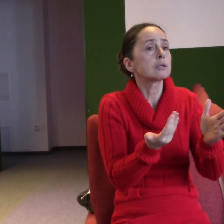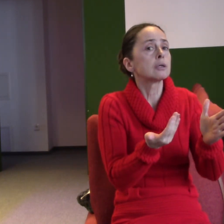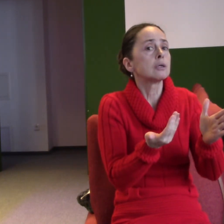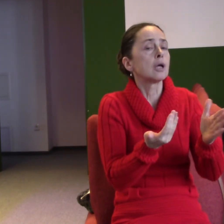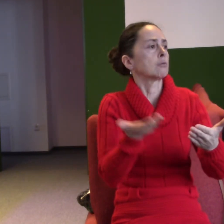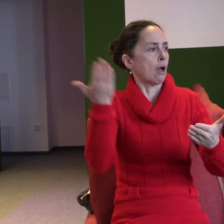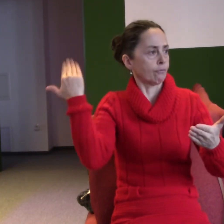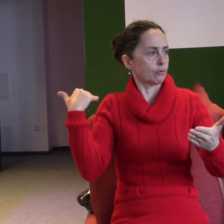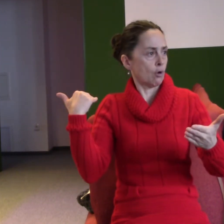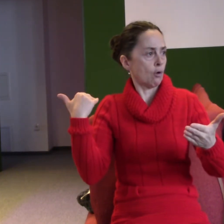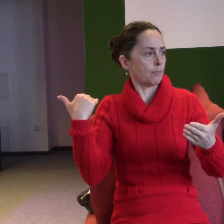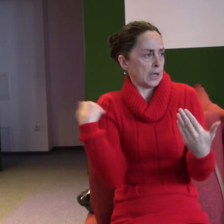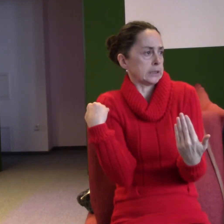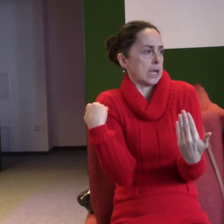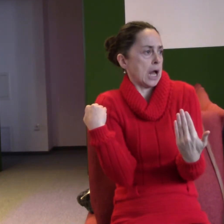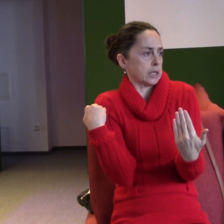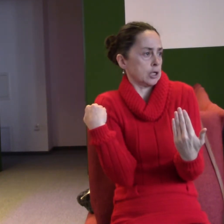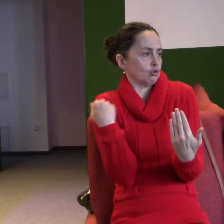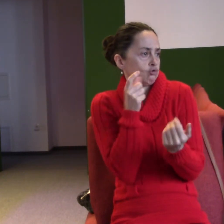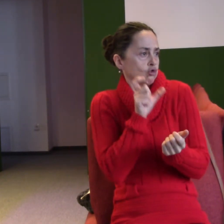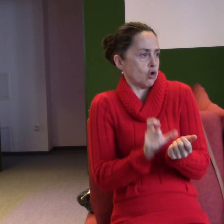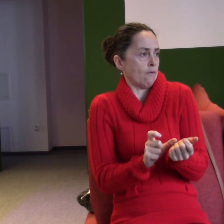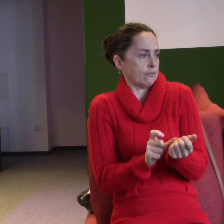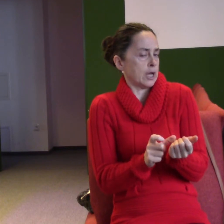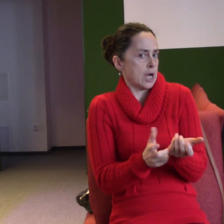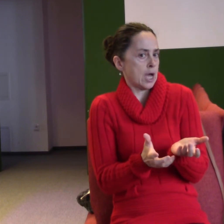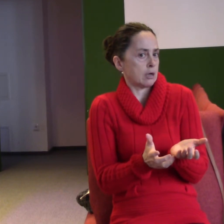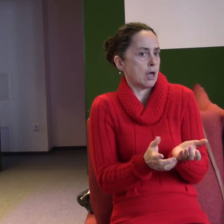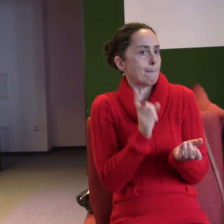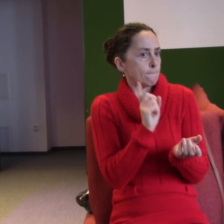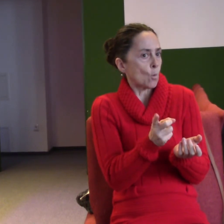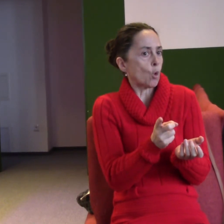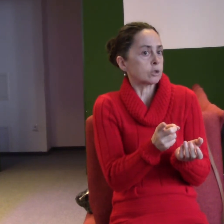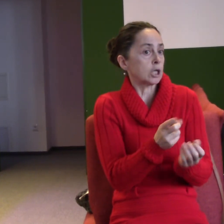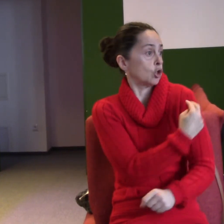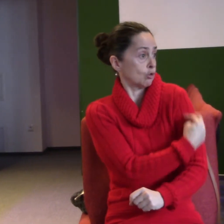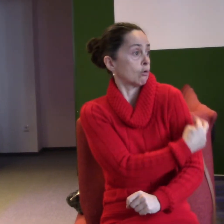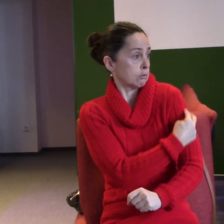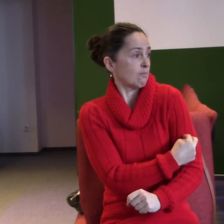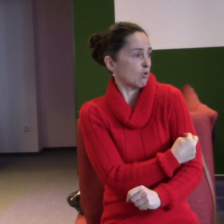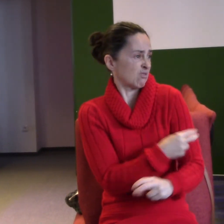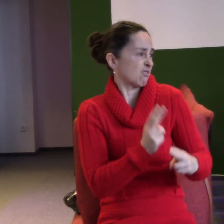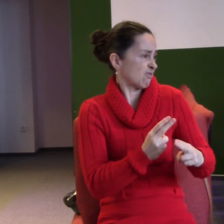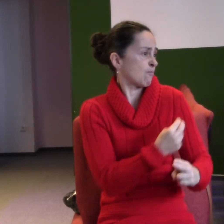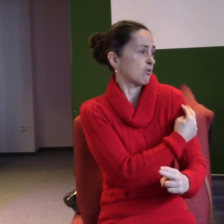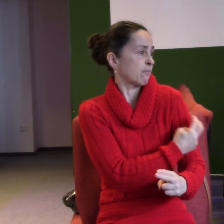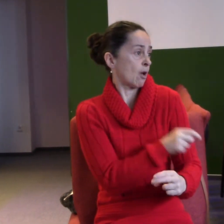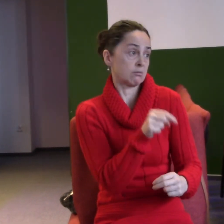už jsem to říkal minule, například musíš do nemocnice. To není moc pro většinu lidí pozitivní zpráva,